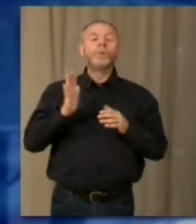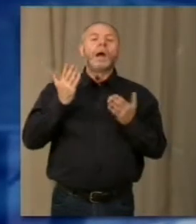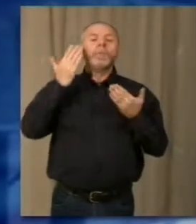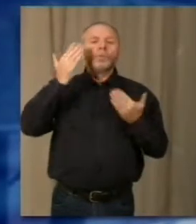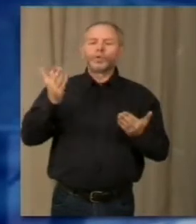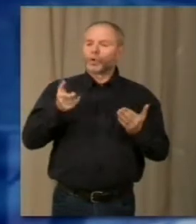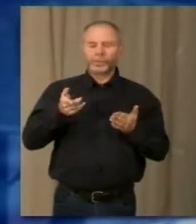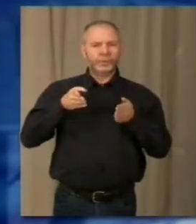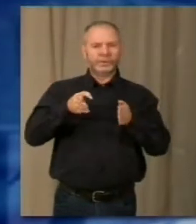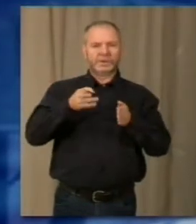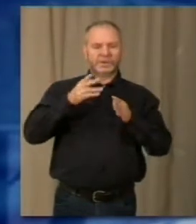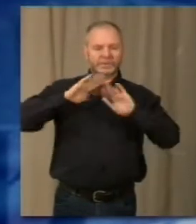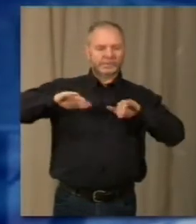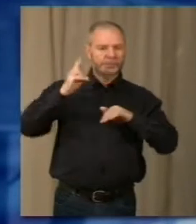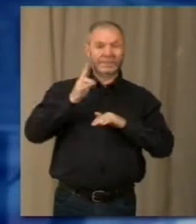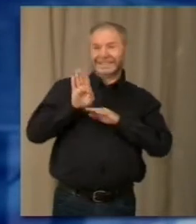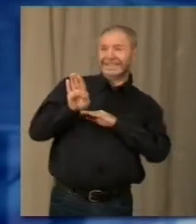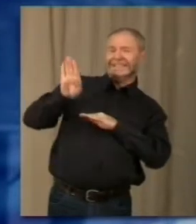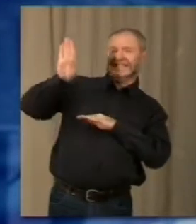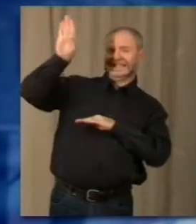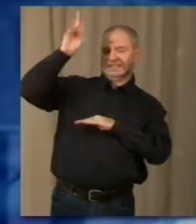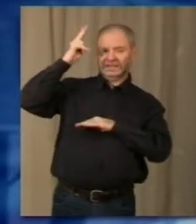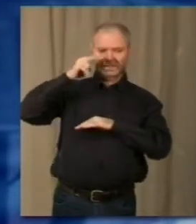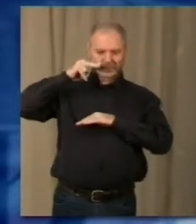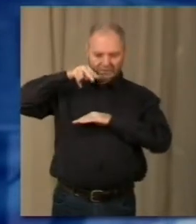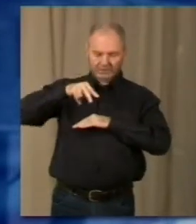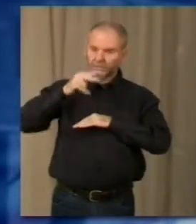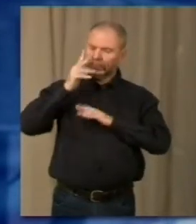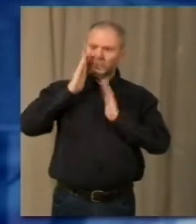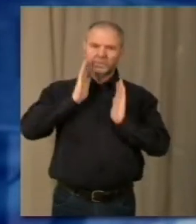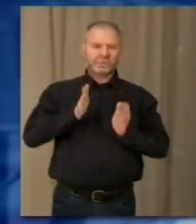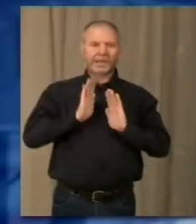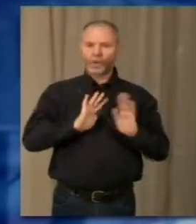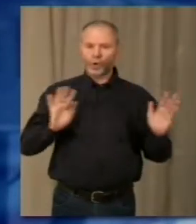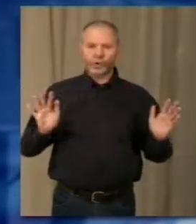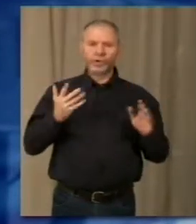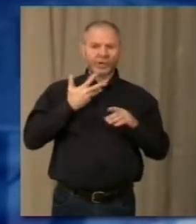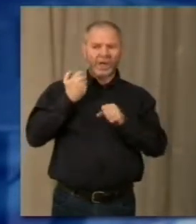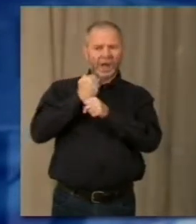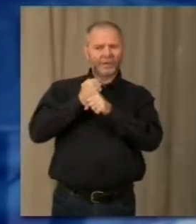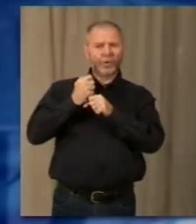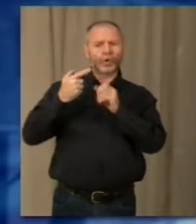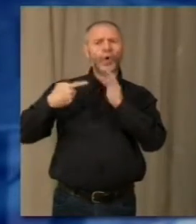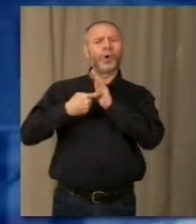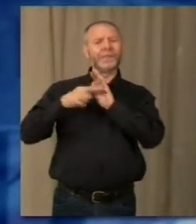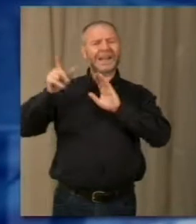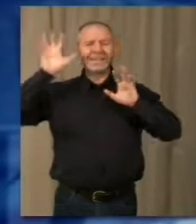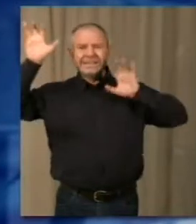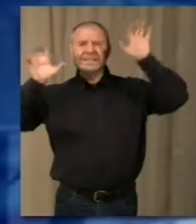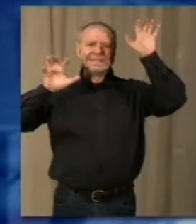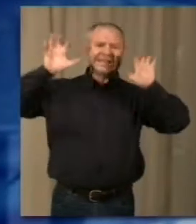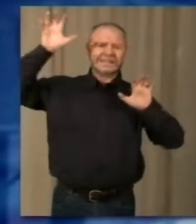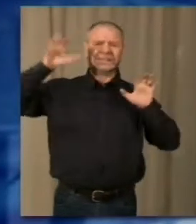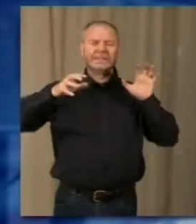difficile. Il terreno è ripido, la vista d'occhio da sopra la frana è da vertigine. Lavorano rocciatori esperti che si occupano di sganciare